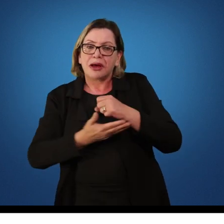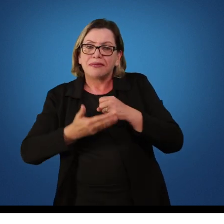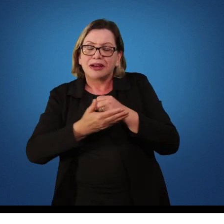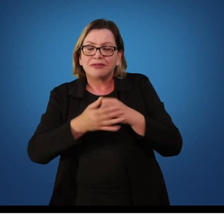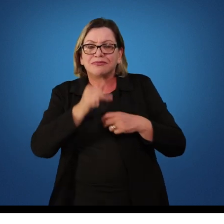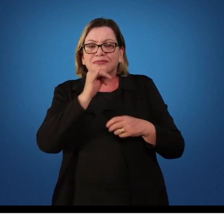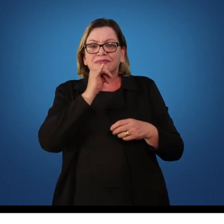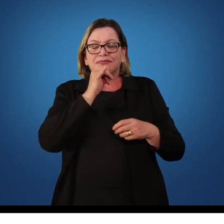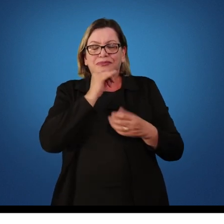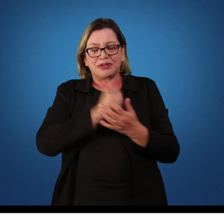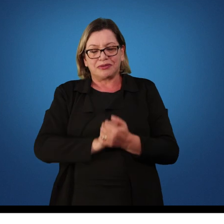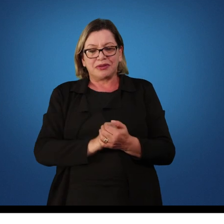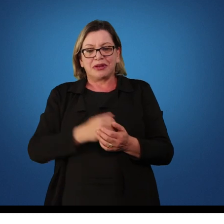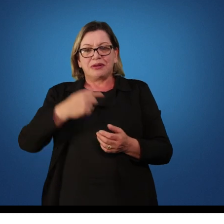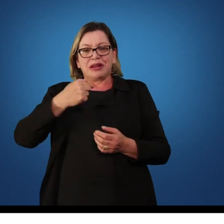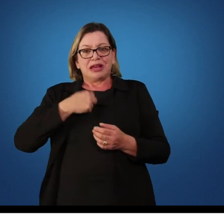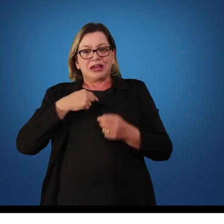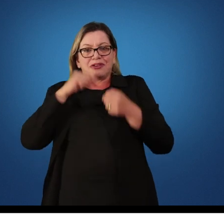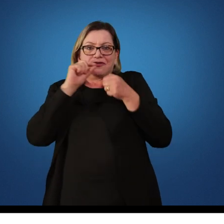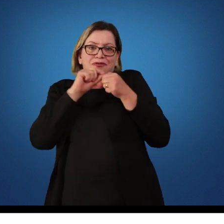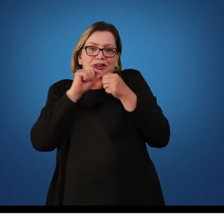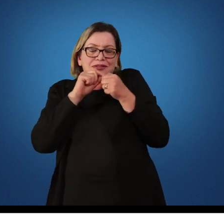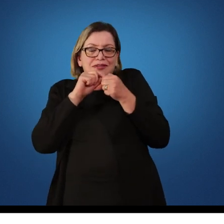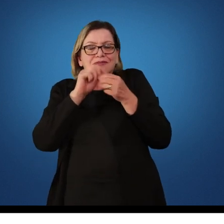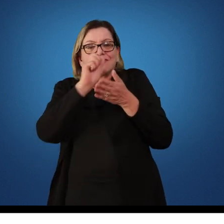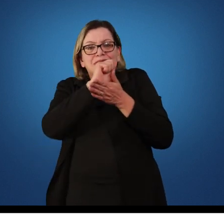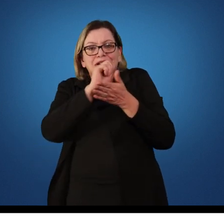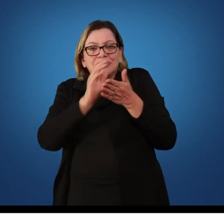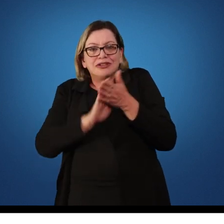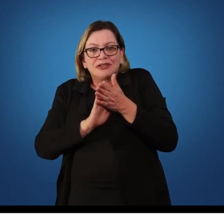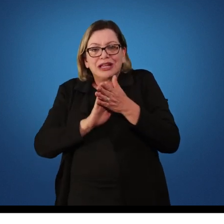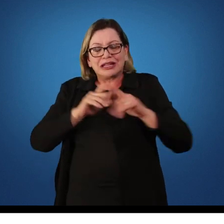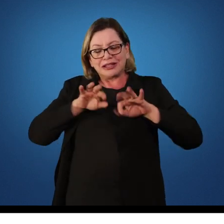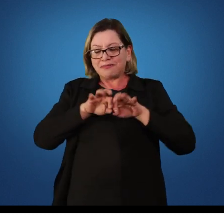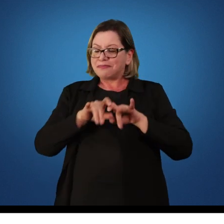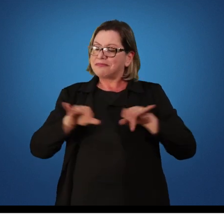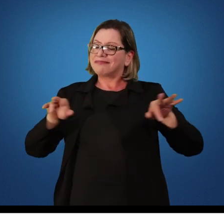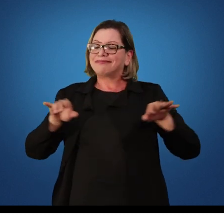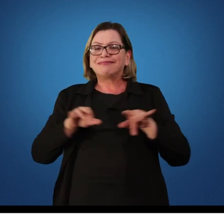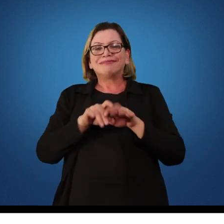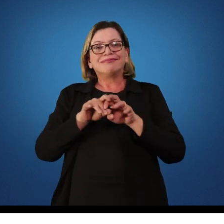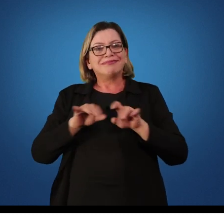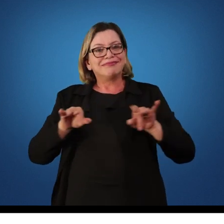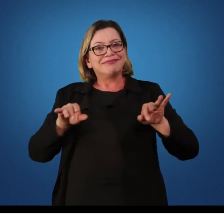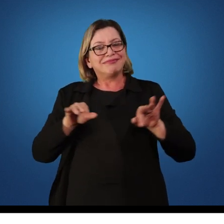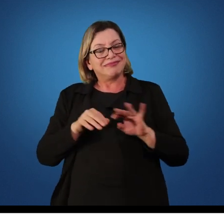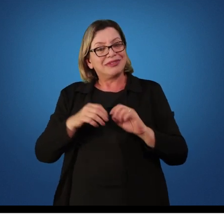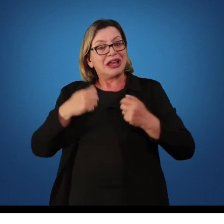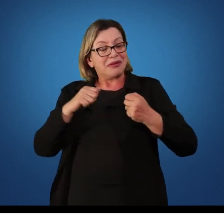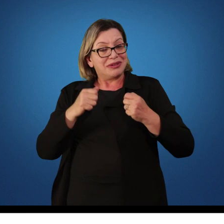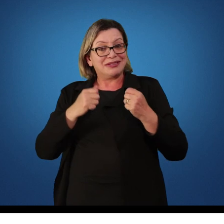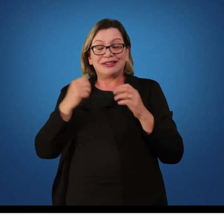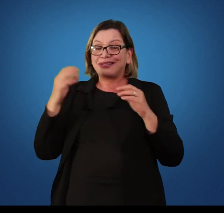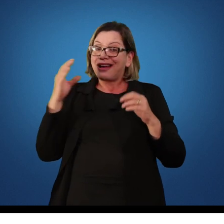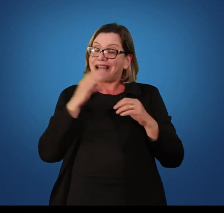exemplo, para mim realizar a tarefa ou habilidade de tocar piano, eu preciso ter destreza de dedos.